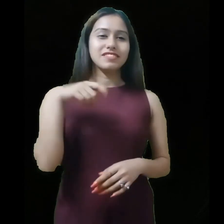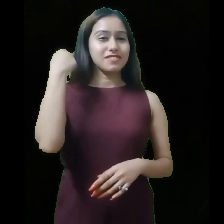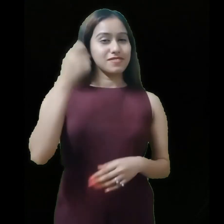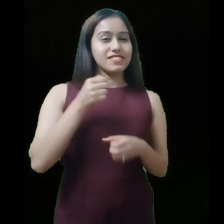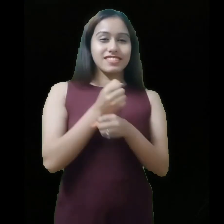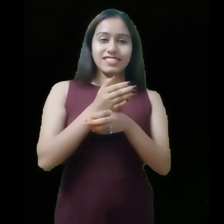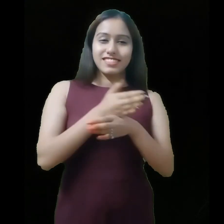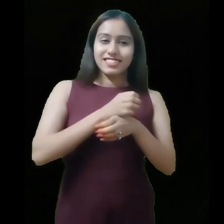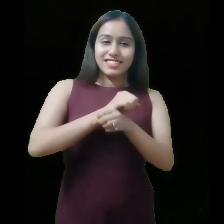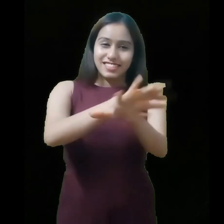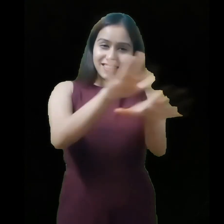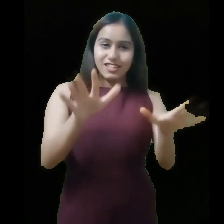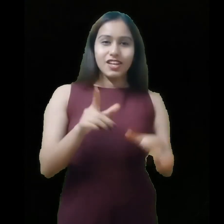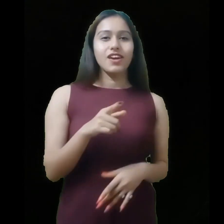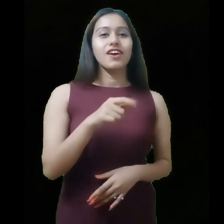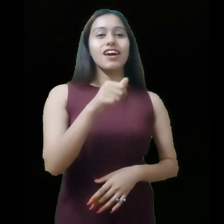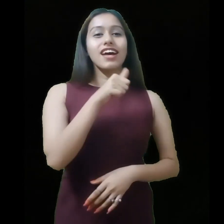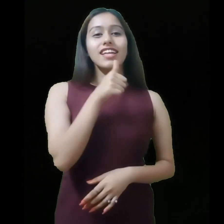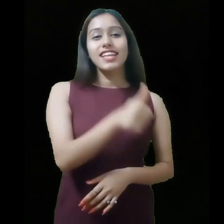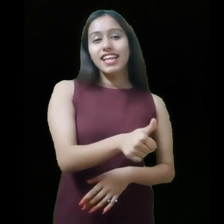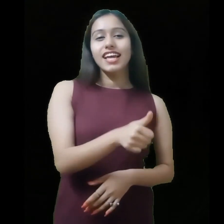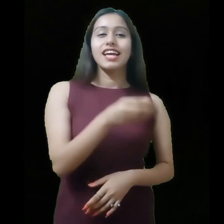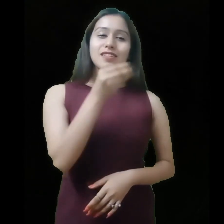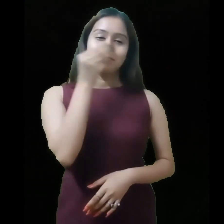अगर अभी तक आपने मेरा चैनल सब्सक्राइब नहीं किया तो प्लीज मेरा चैनल में